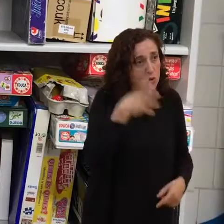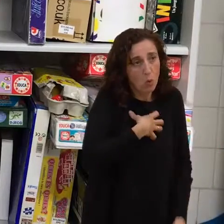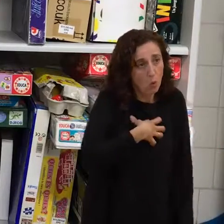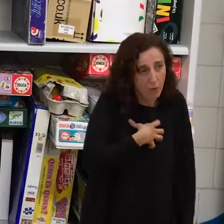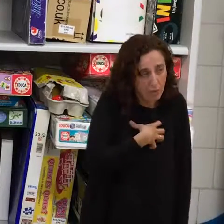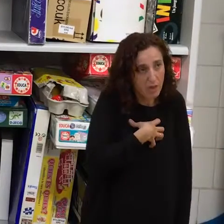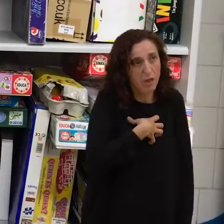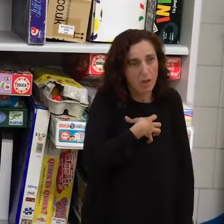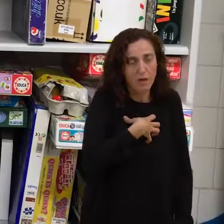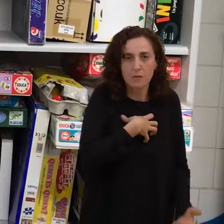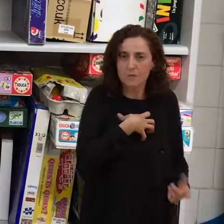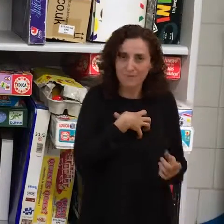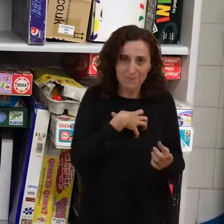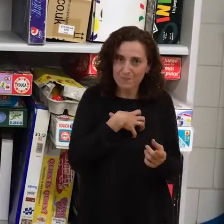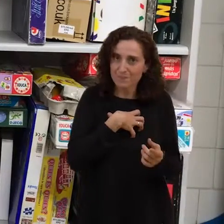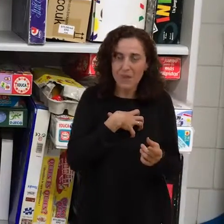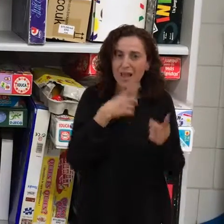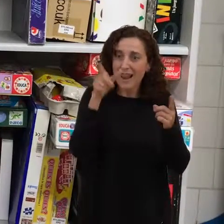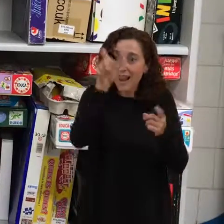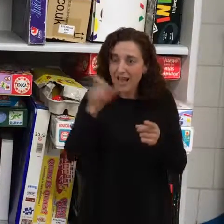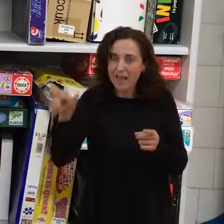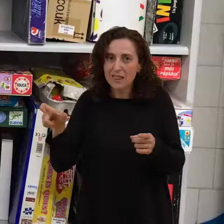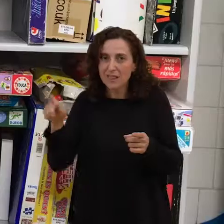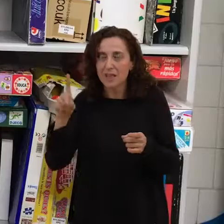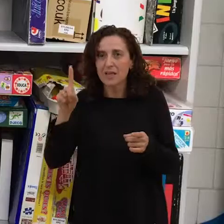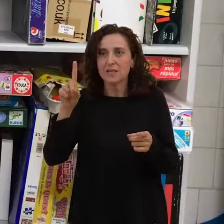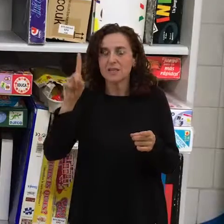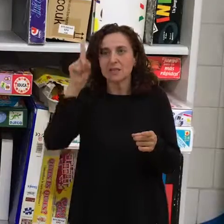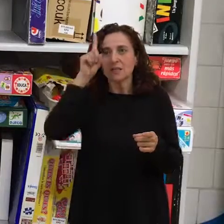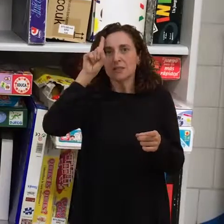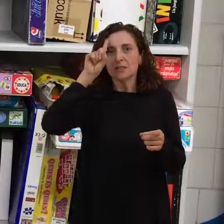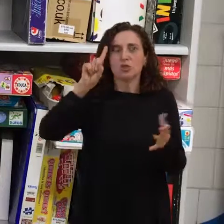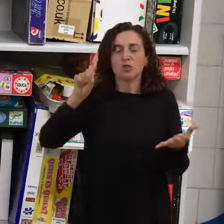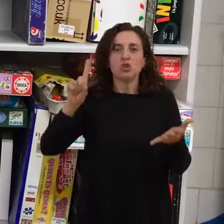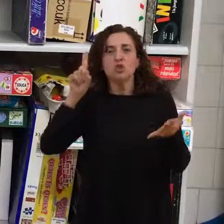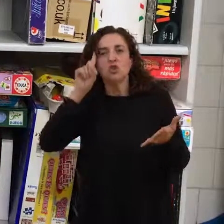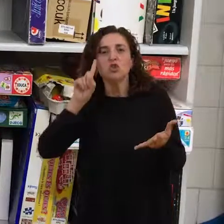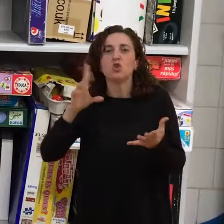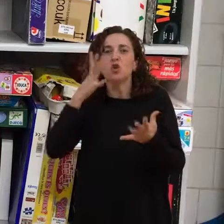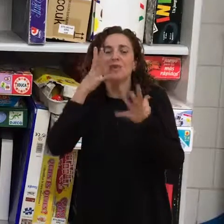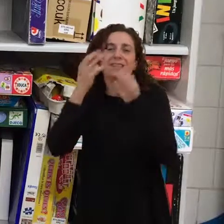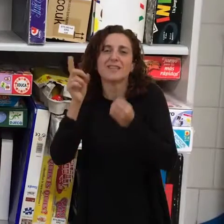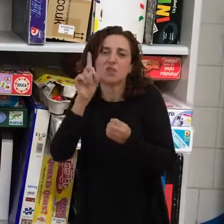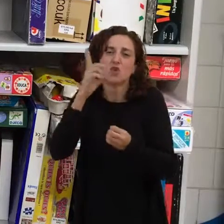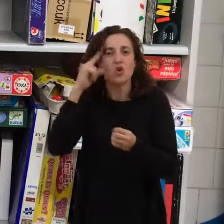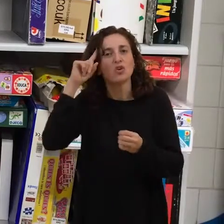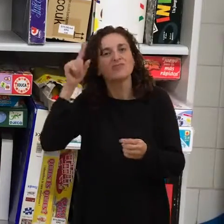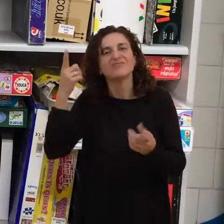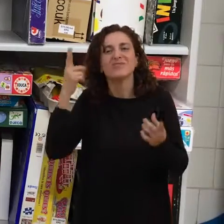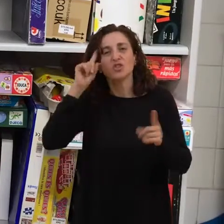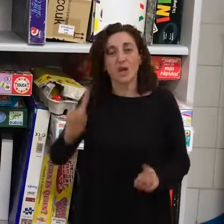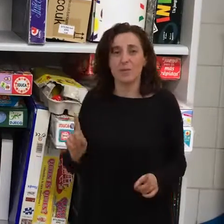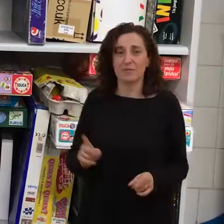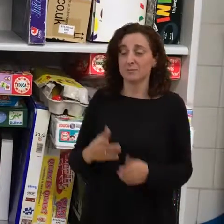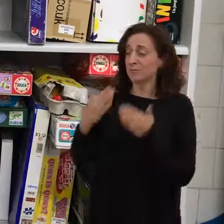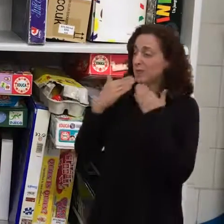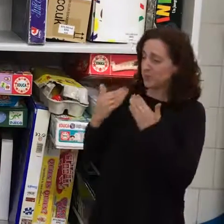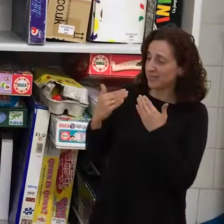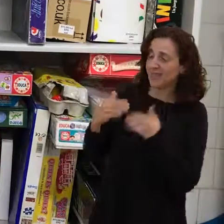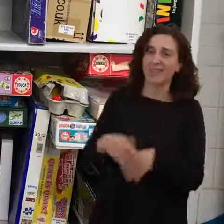porque no es que la gente no lo entienda, pero no son conscientes de ello. Muchas gracias. De